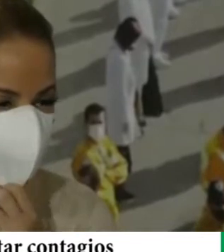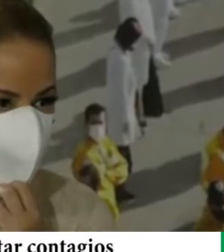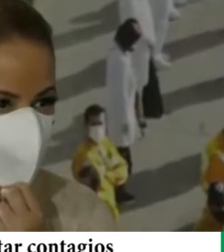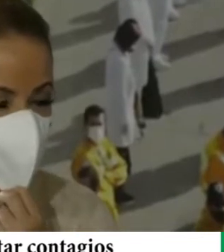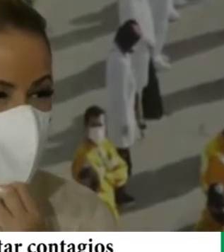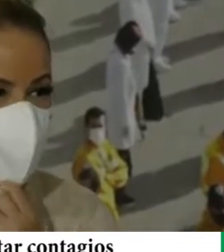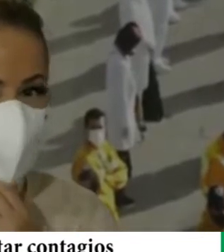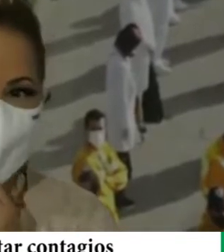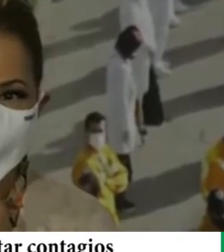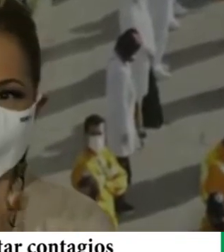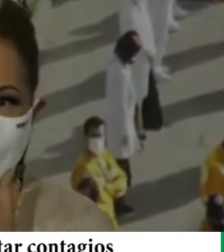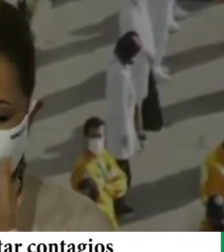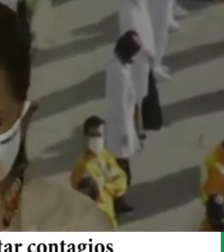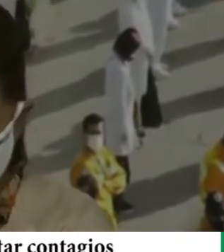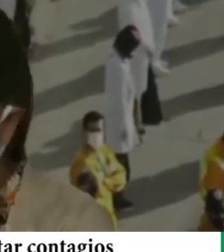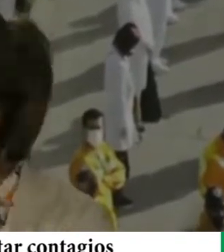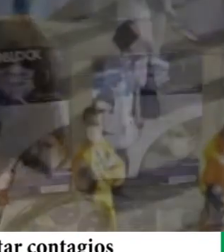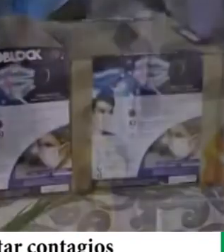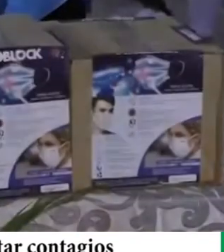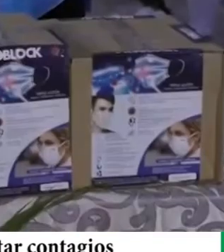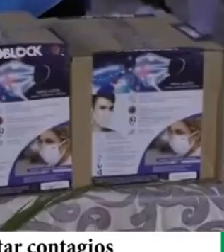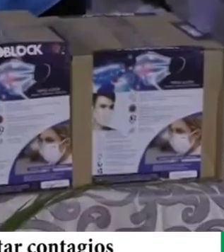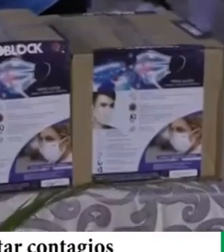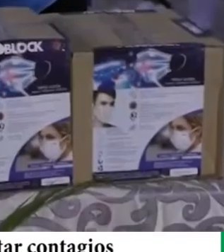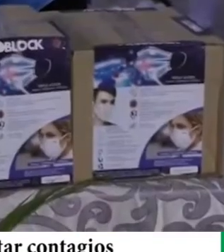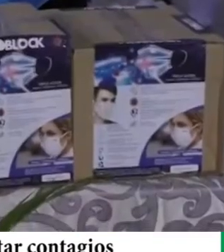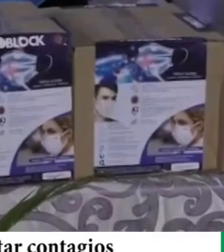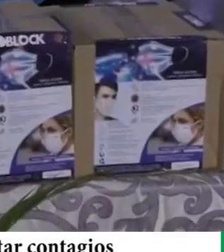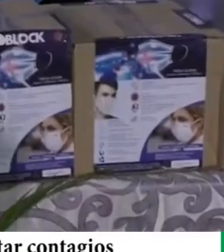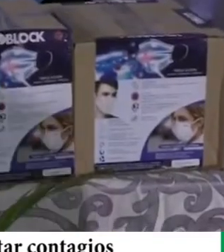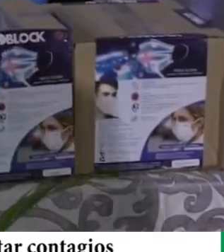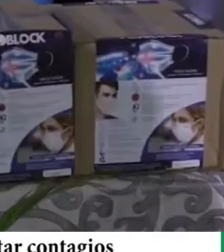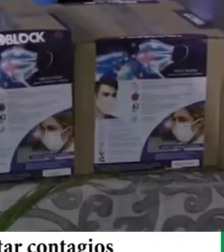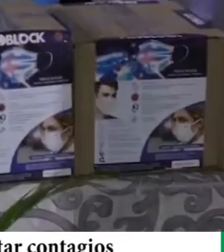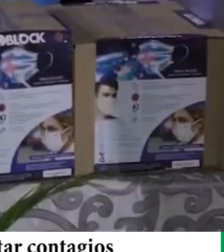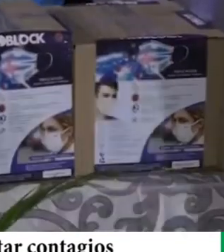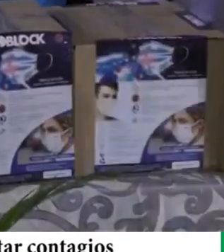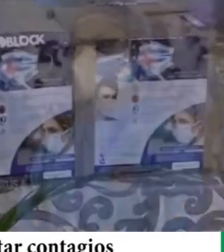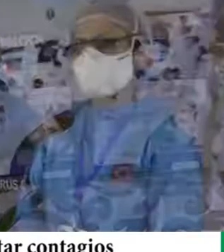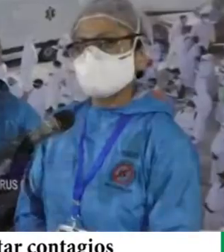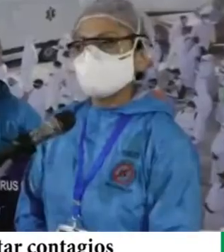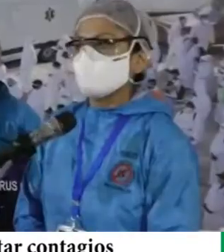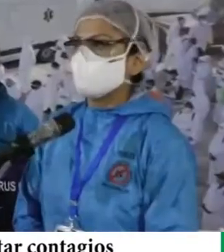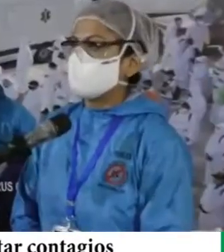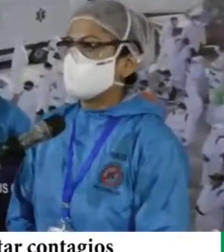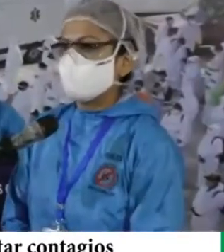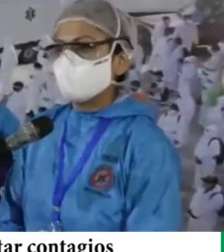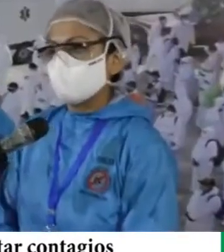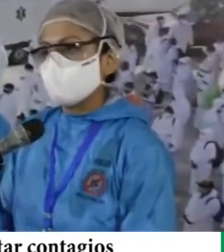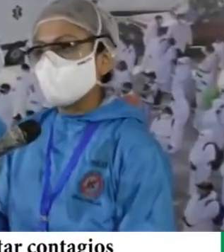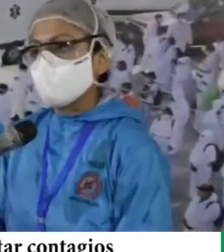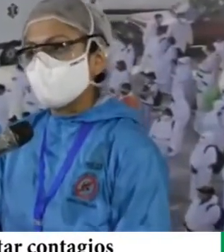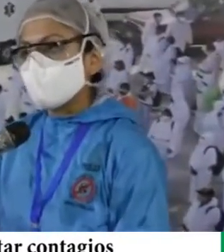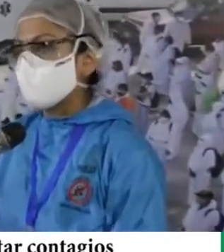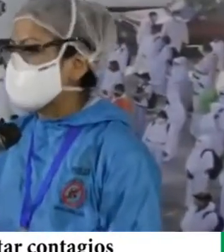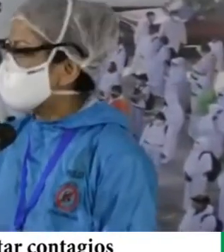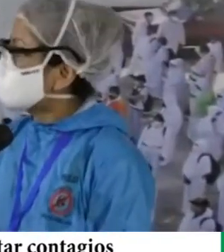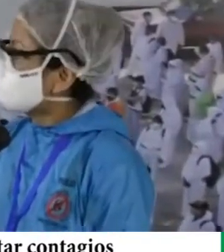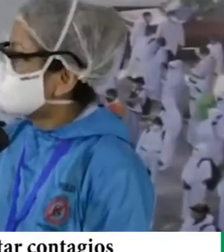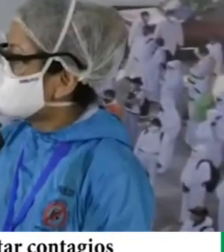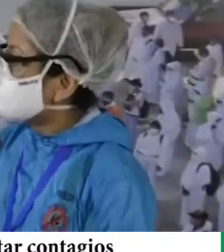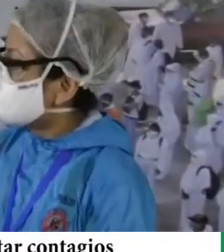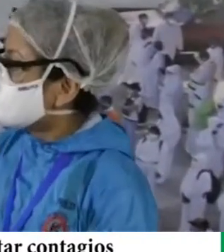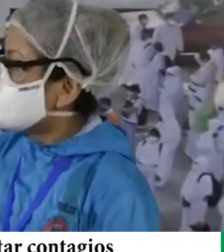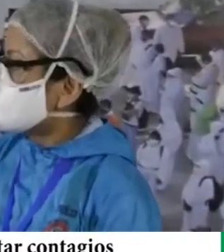mascarillas para lo que es la Alcaldía Municipal. Nos adherimos al esfuerzo que ha tenido todo el personal que trabaja